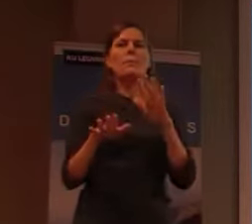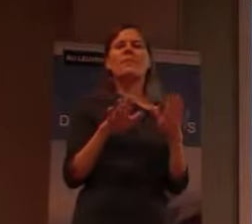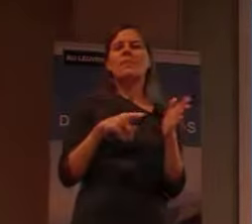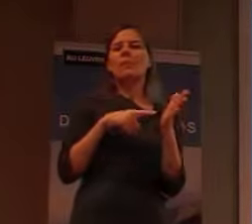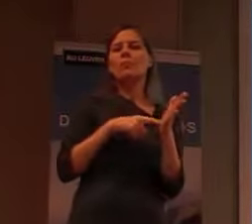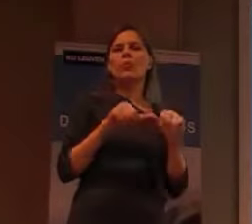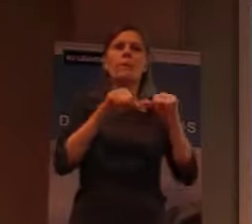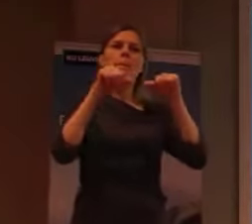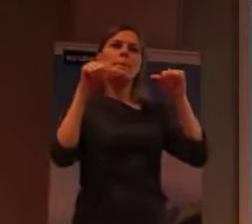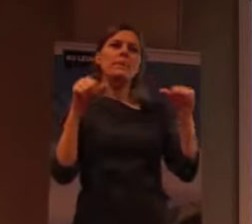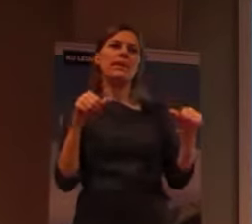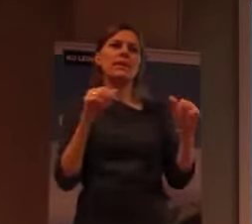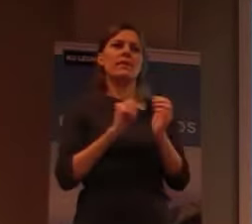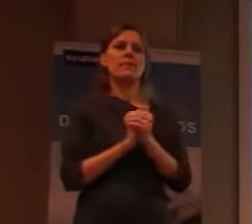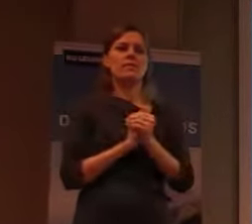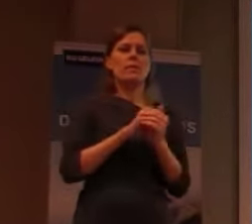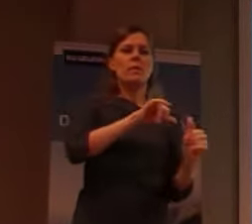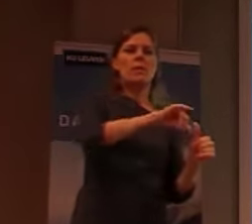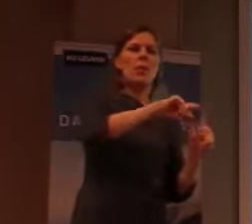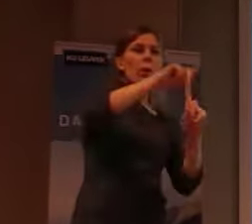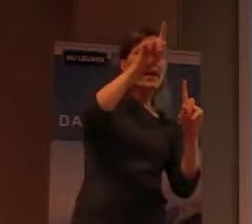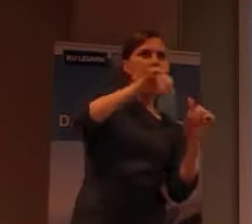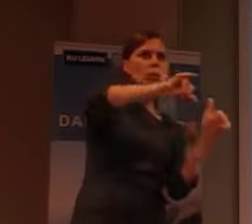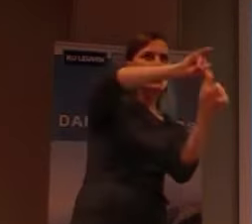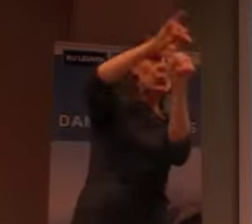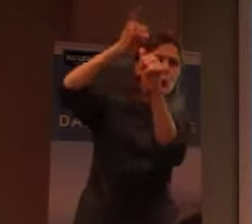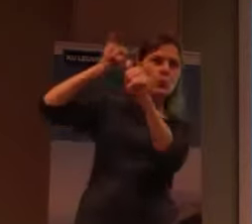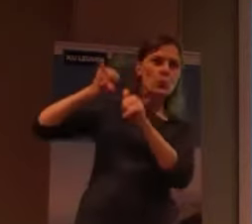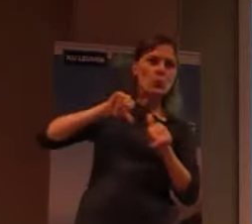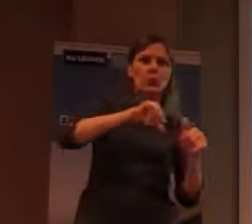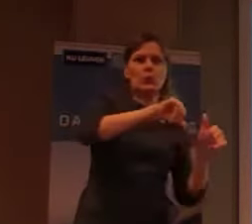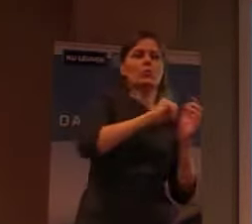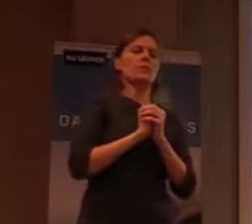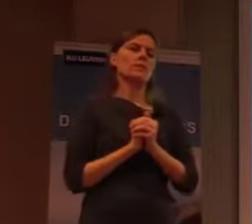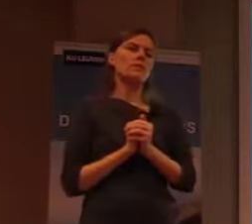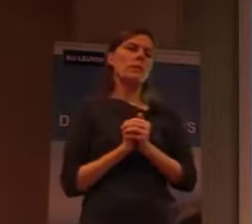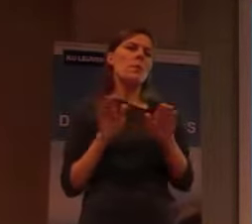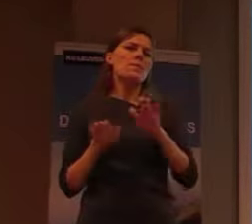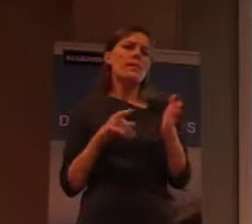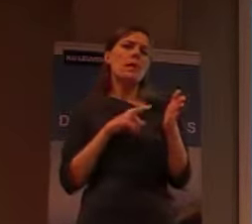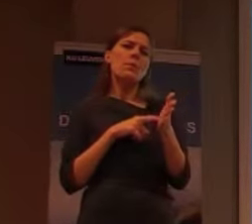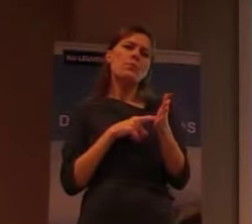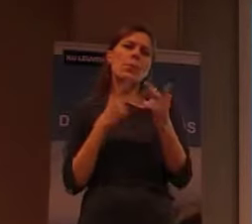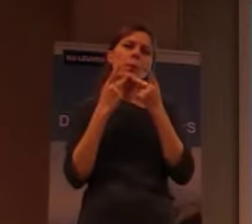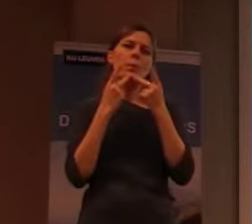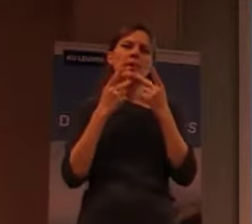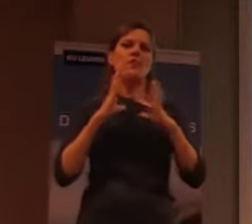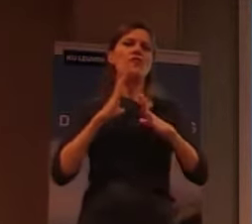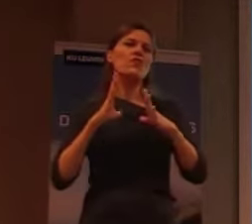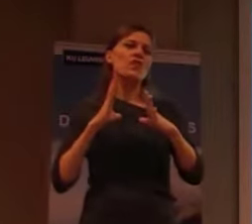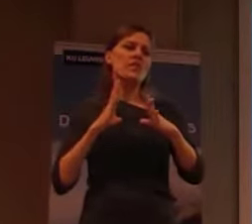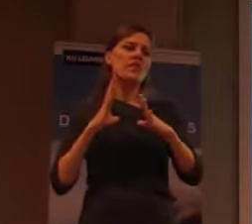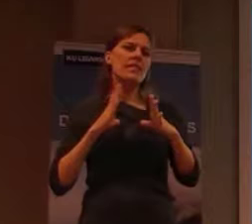soort van tour rond de wereld. Ik wil u eigenlijk proberen iets te vertellen over